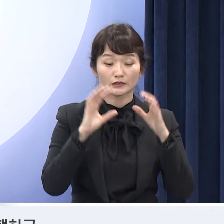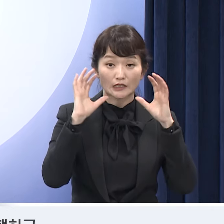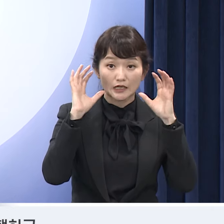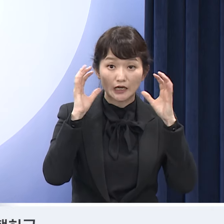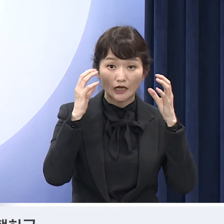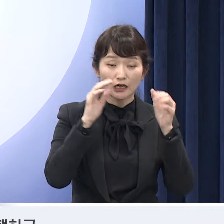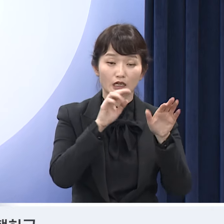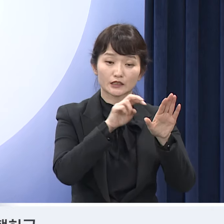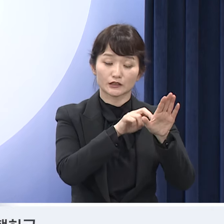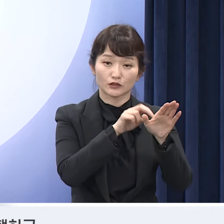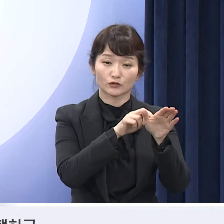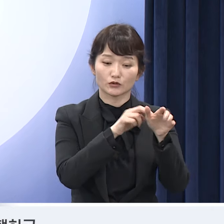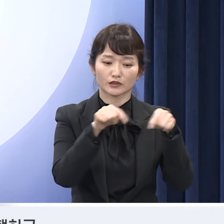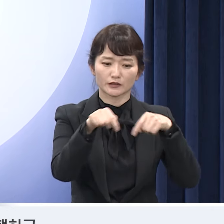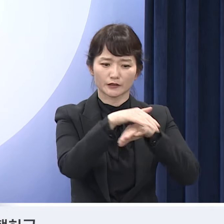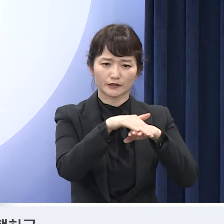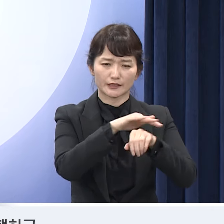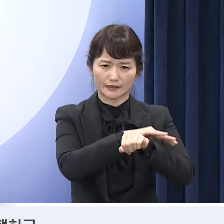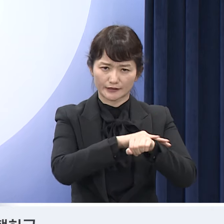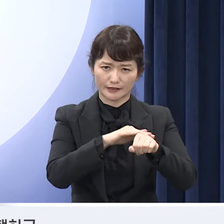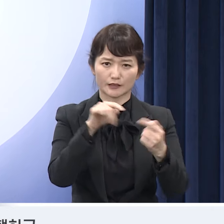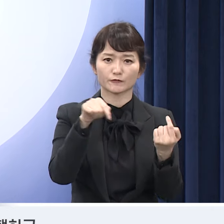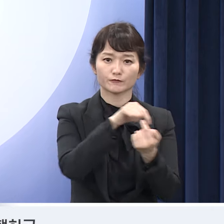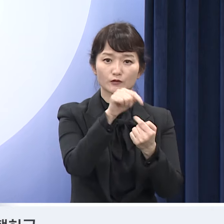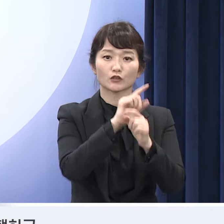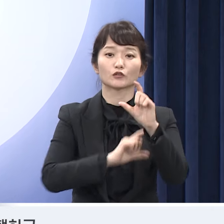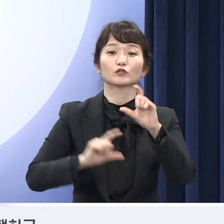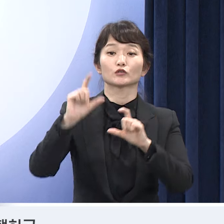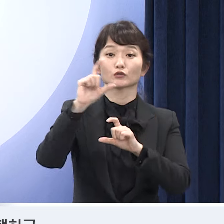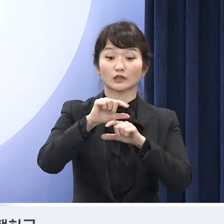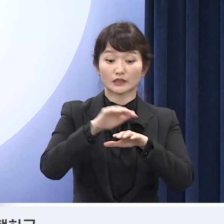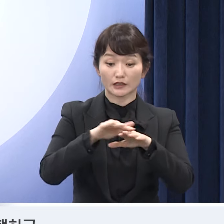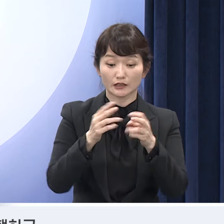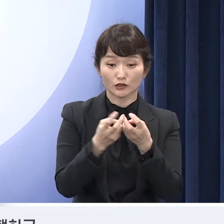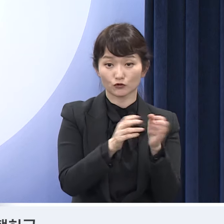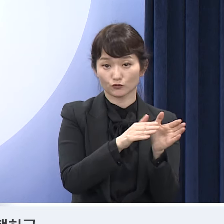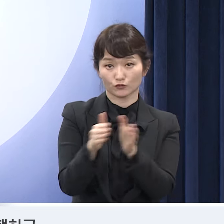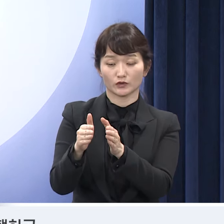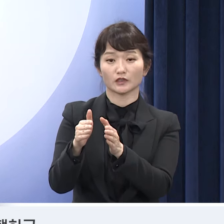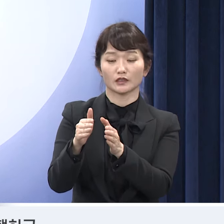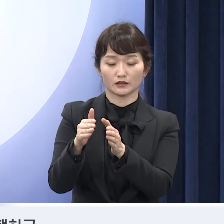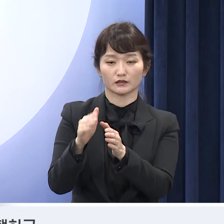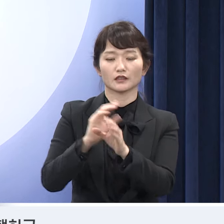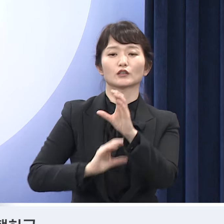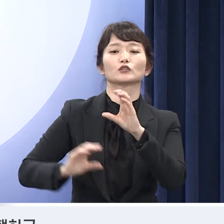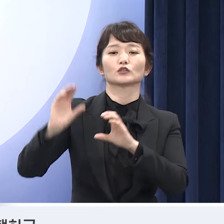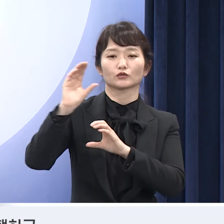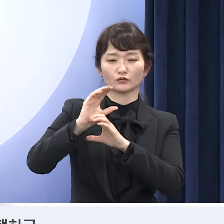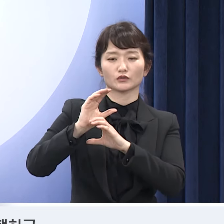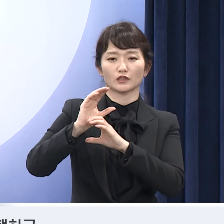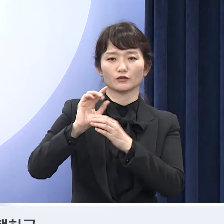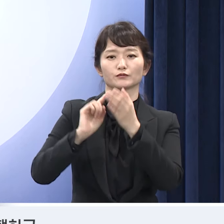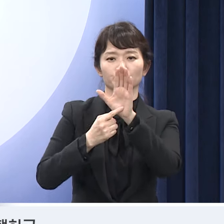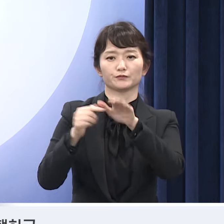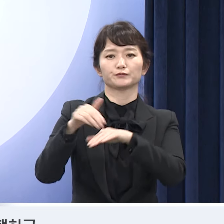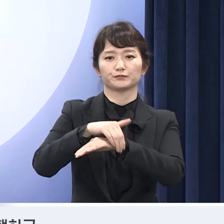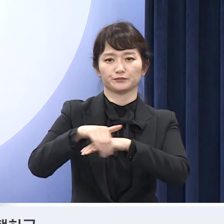지원 정책을 차질없이 이행하고 추가적인 대책이 마련되는 대로 추가 발표하도록 하겠습니다.